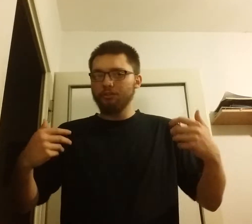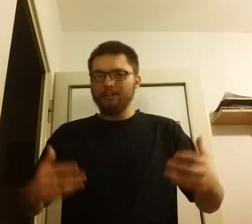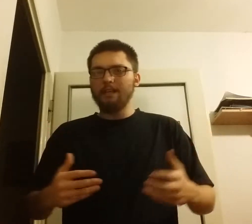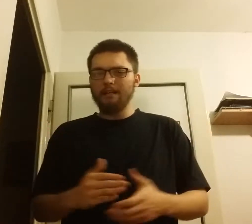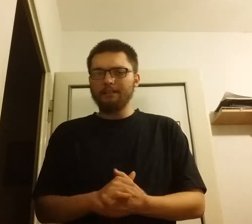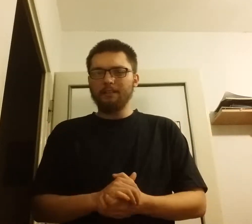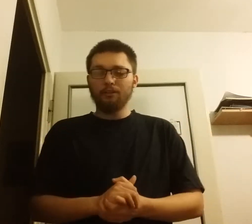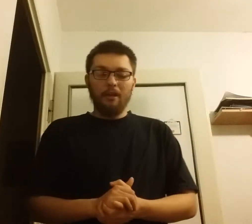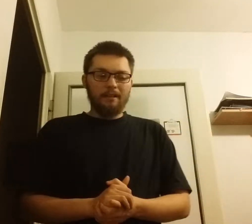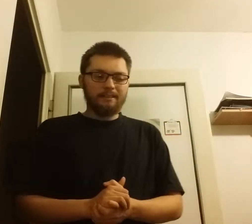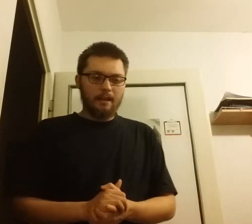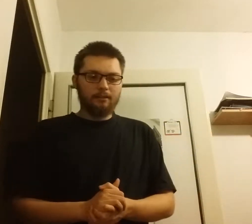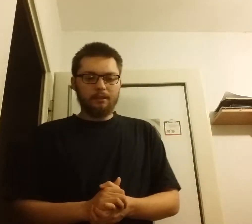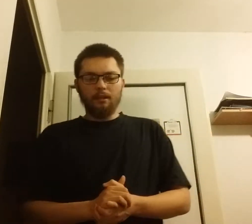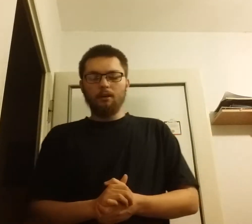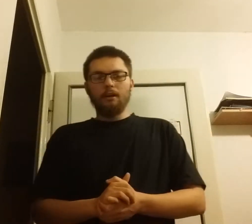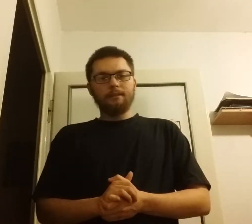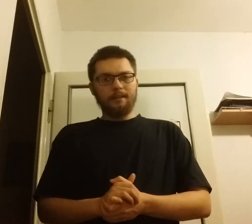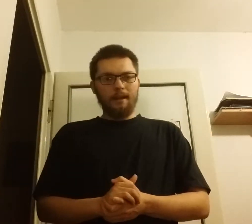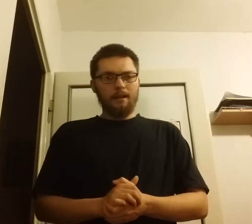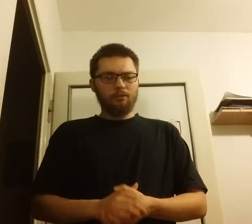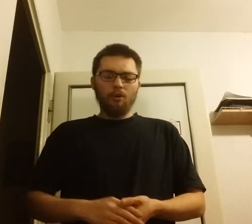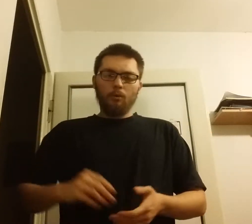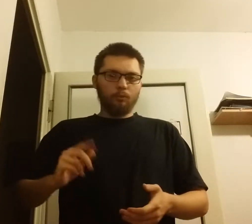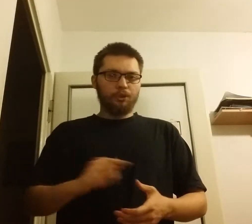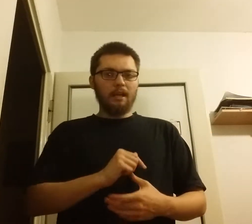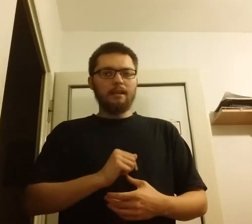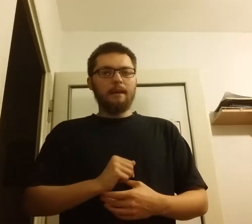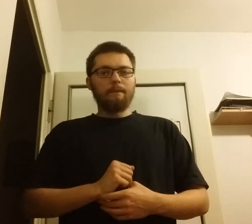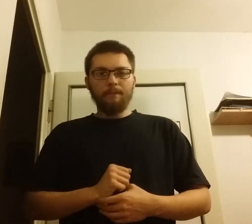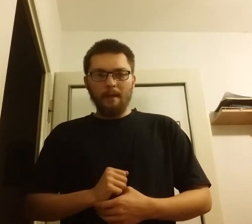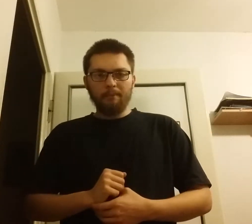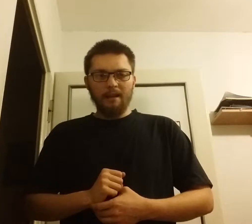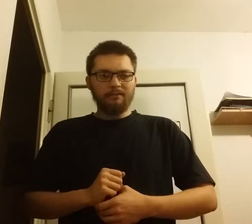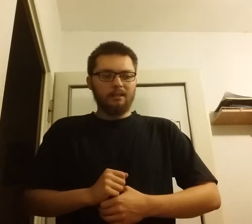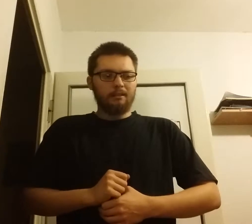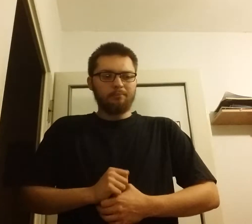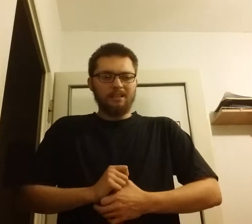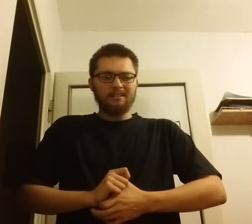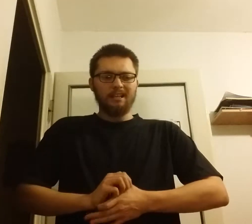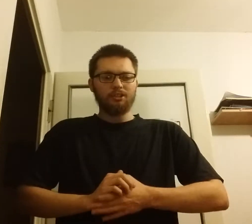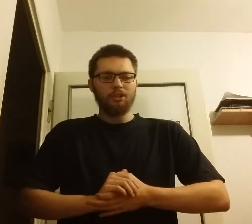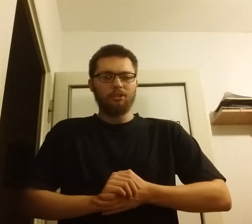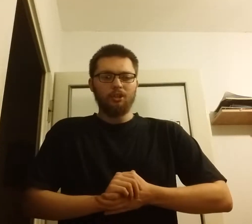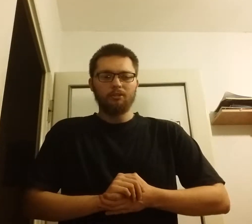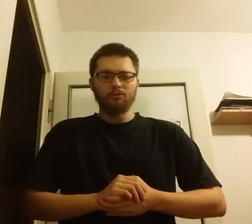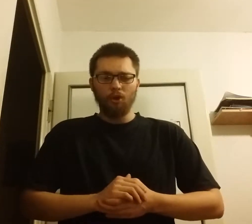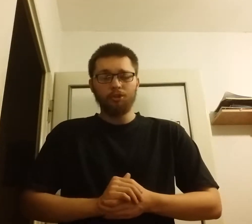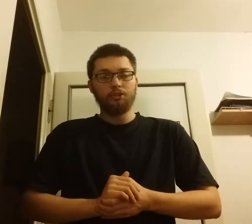odzyskania tego straconego terenu, musieli naprawdę przeznaczyć dość